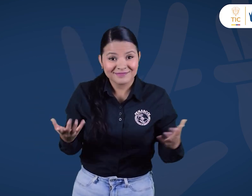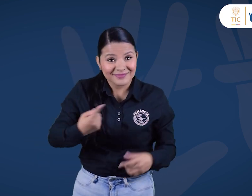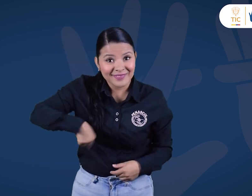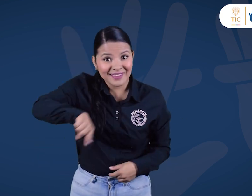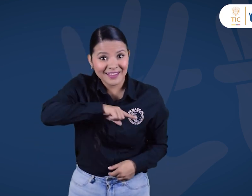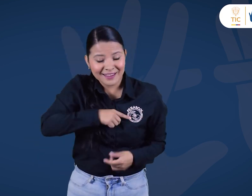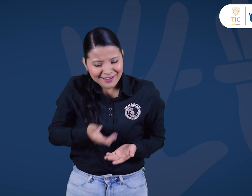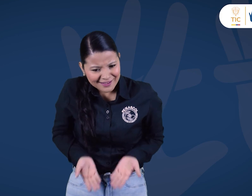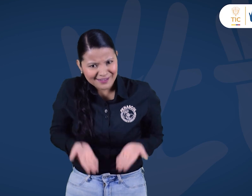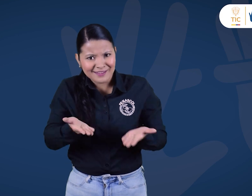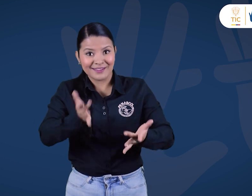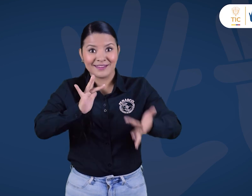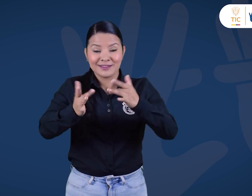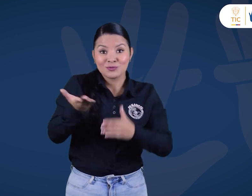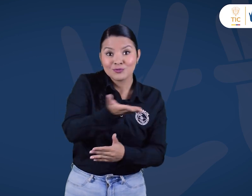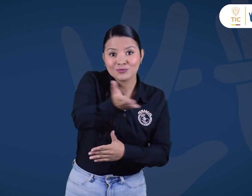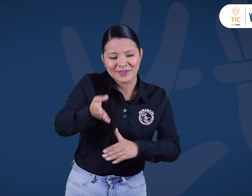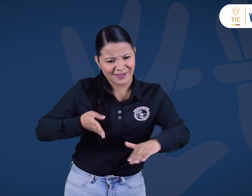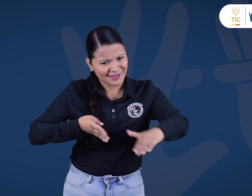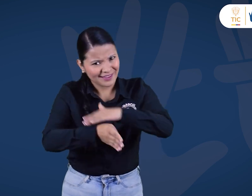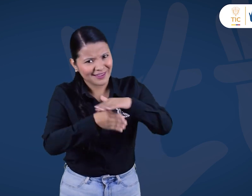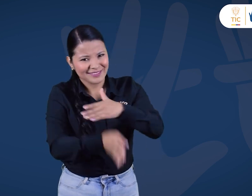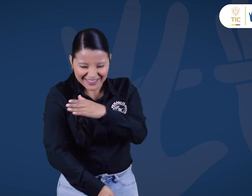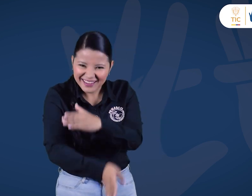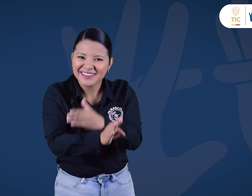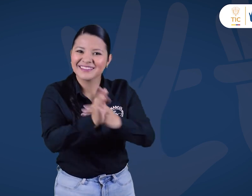Continúa usando Centro de Relevo y sus servicios.